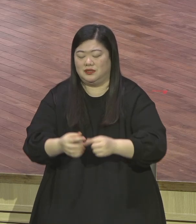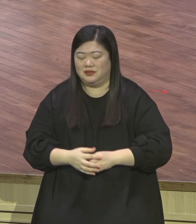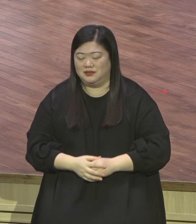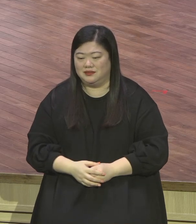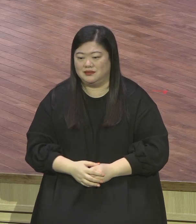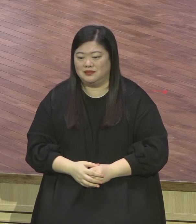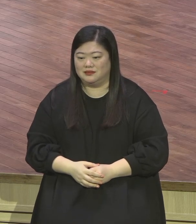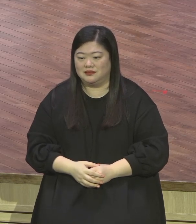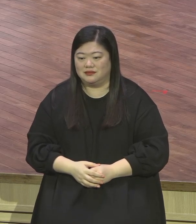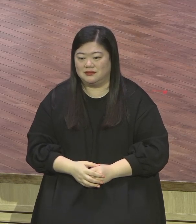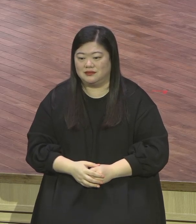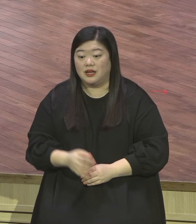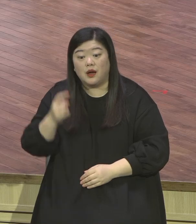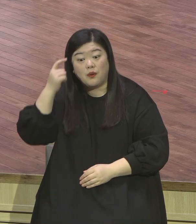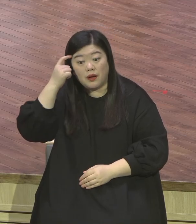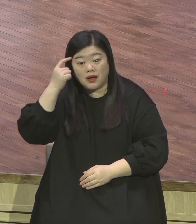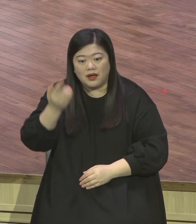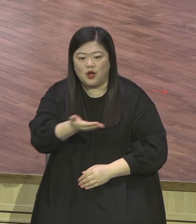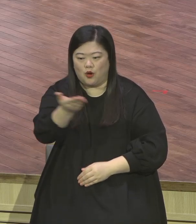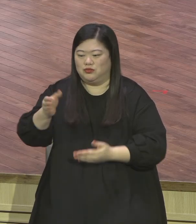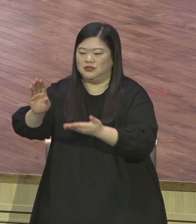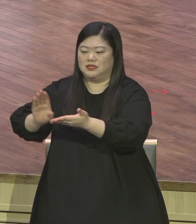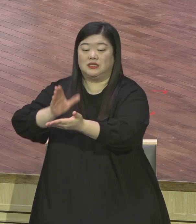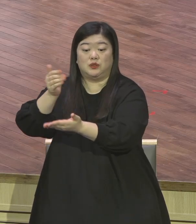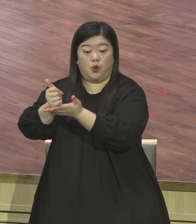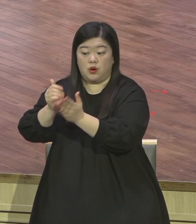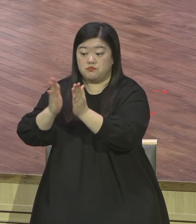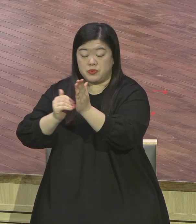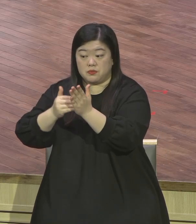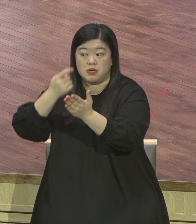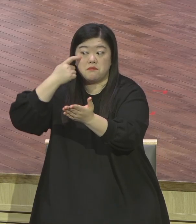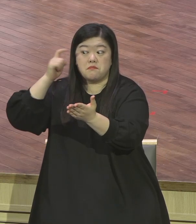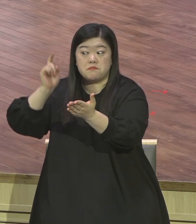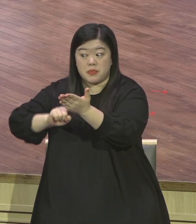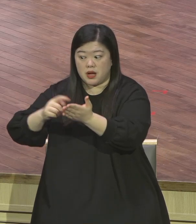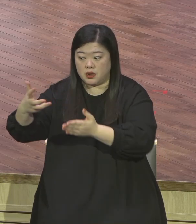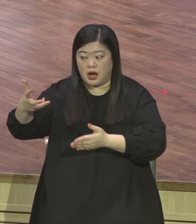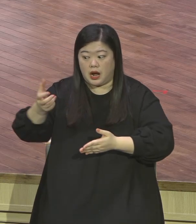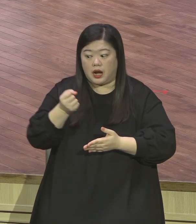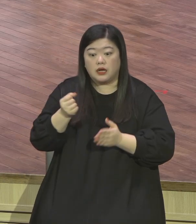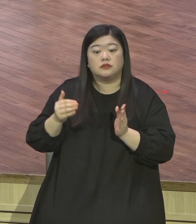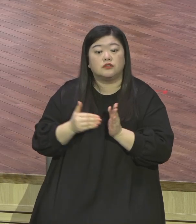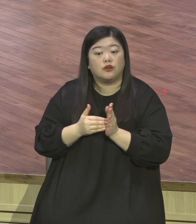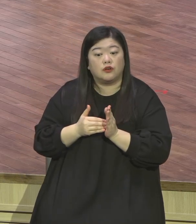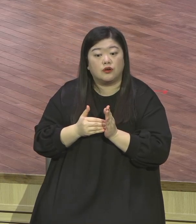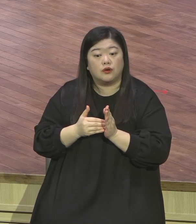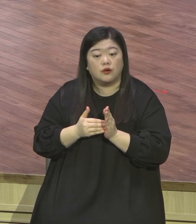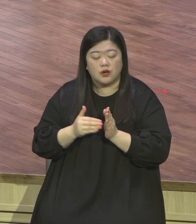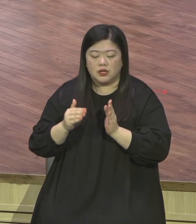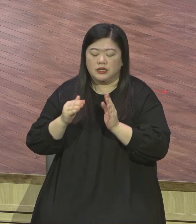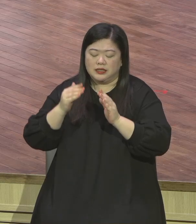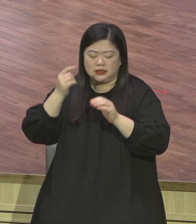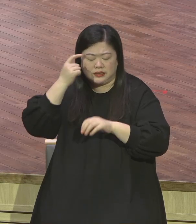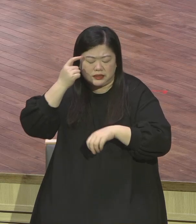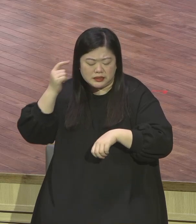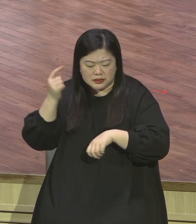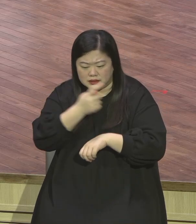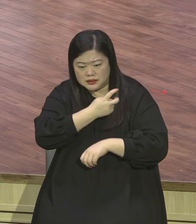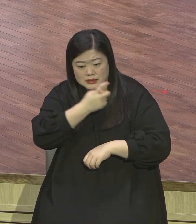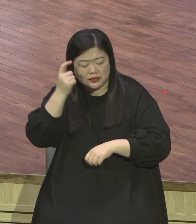그리스도 안에 지혜지식 이 모든 부하가 뭐라고 말합니까 감추어져 있어요 억울하게도 감추어져 있다는